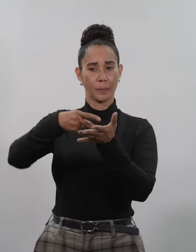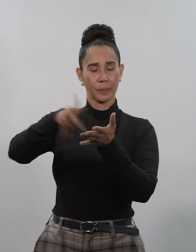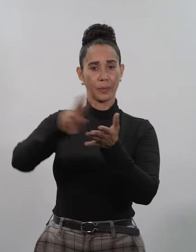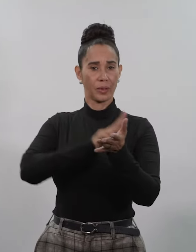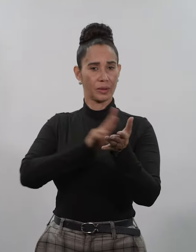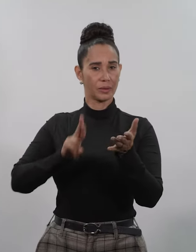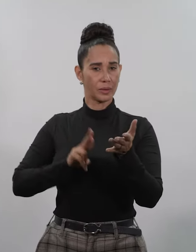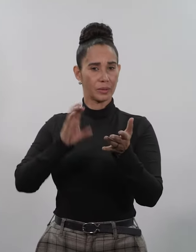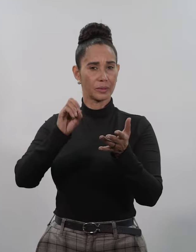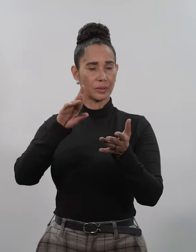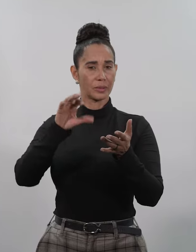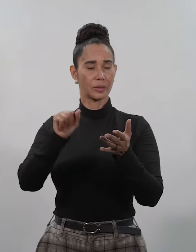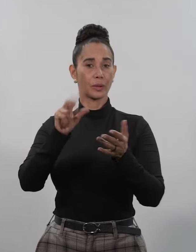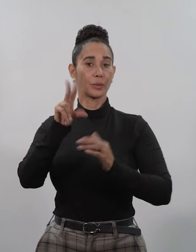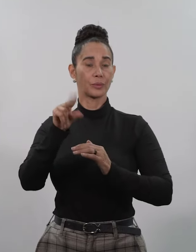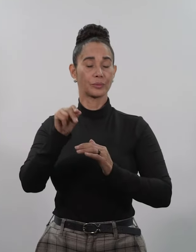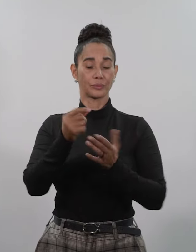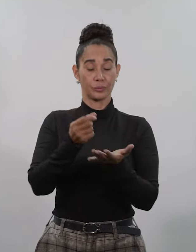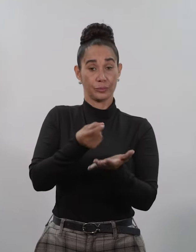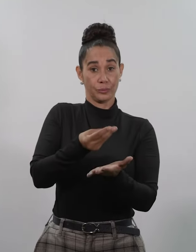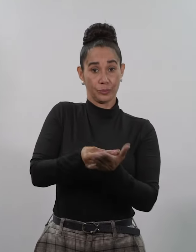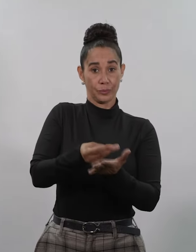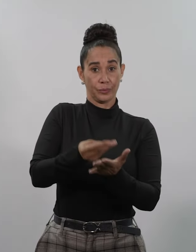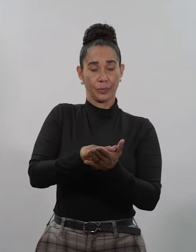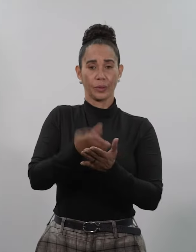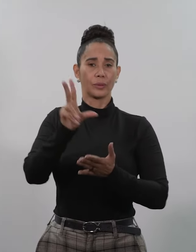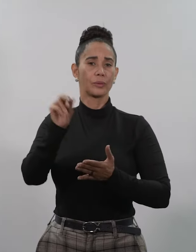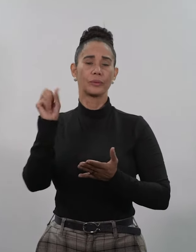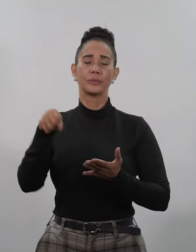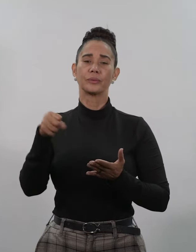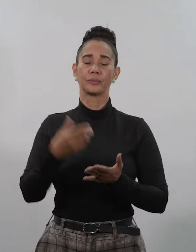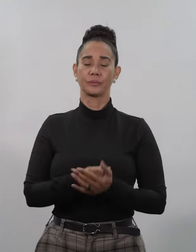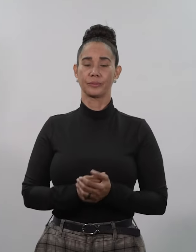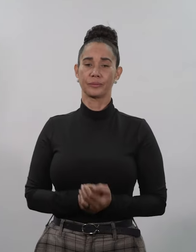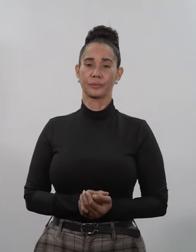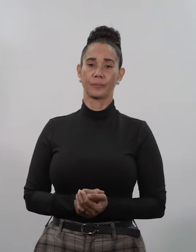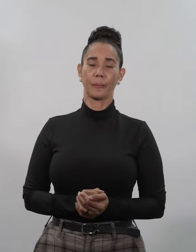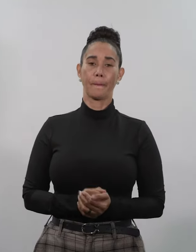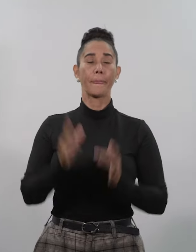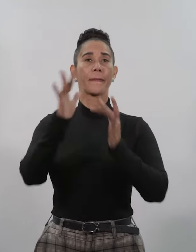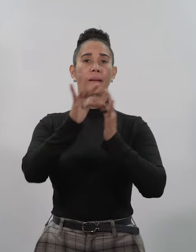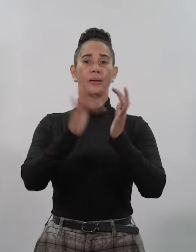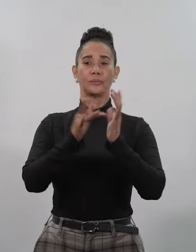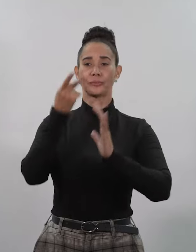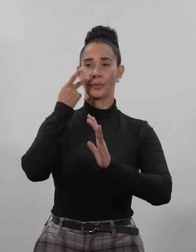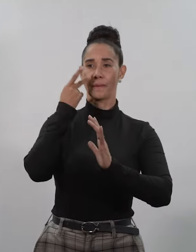o no? ¿Pagamos o no pagamos? Jesús, viendo su hipocresía,